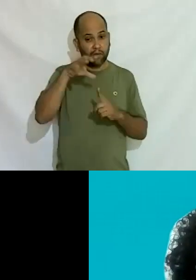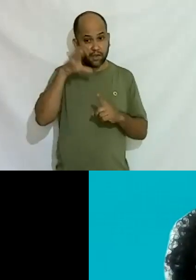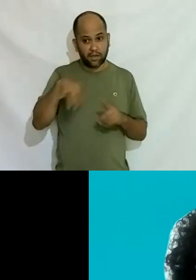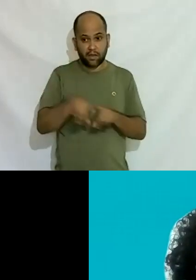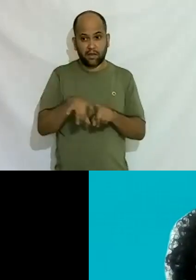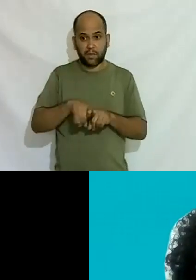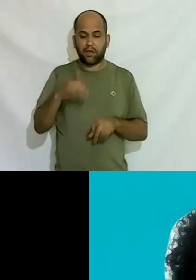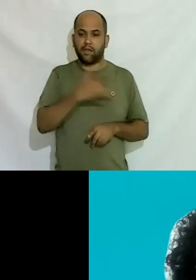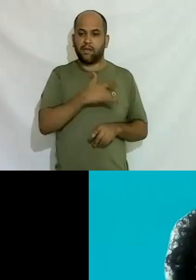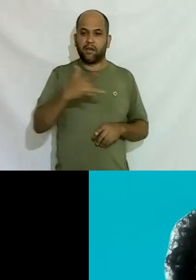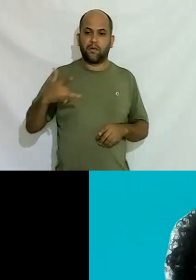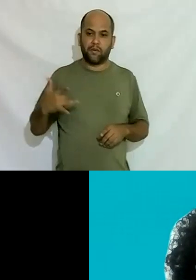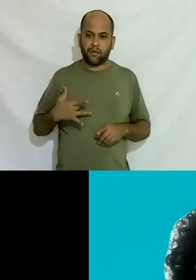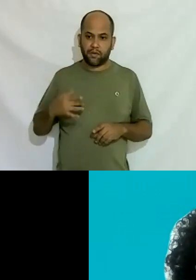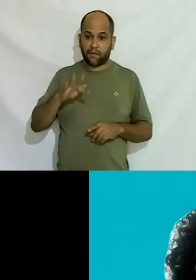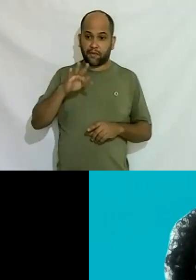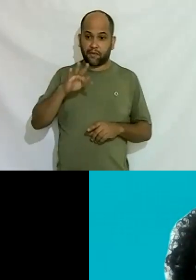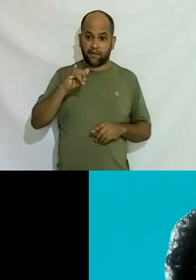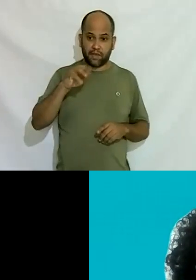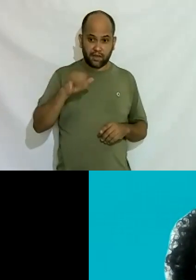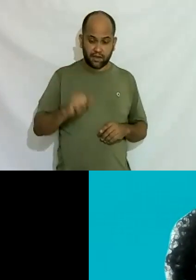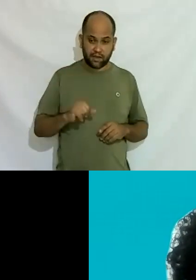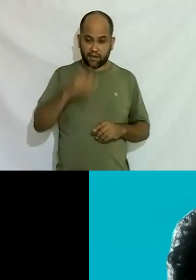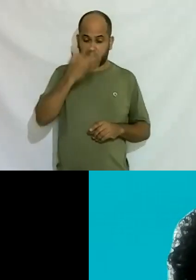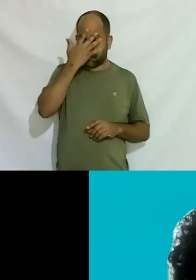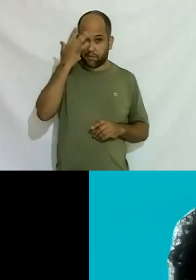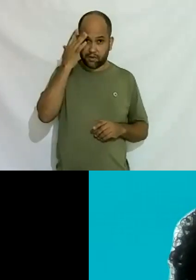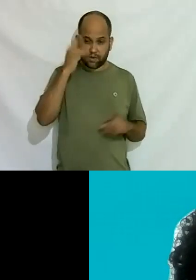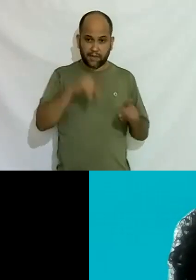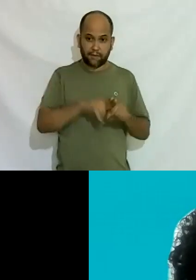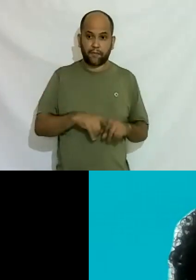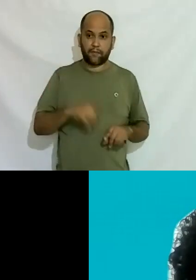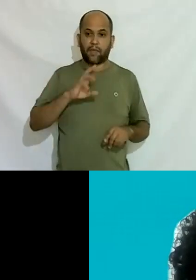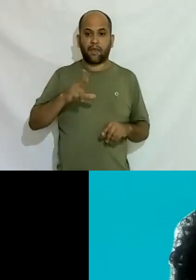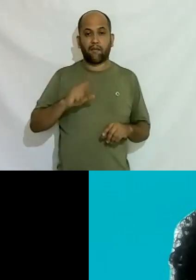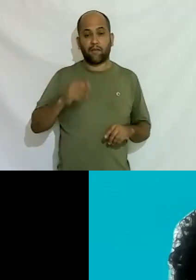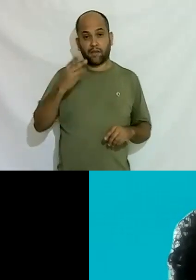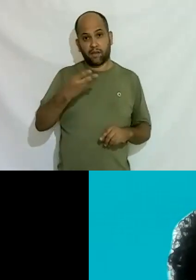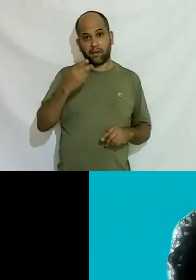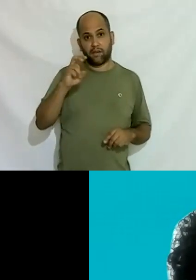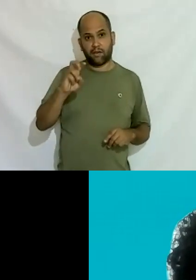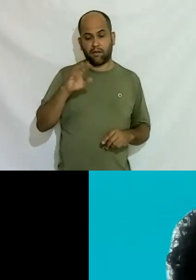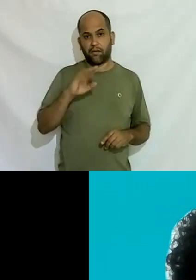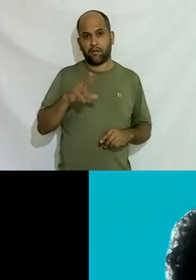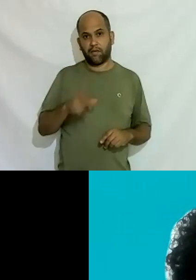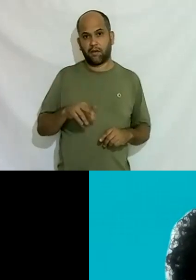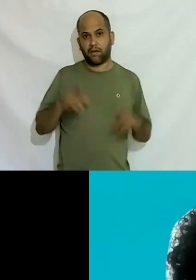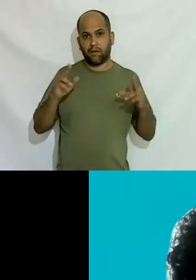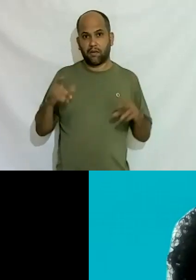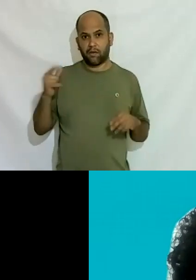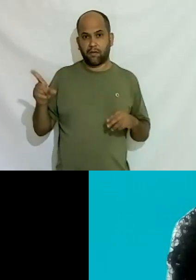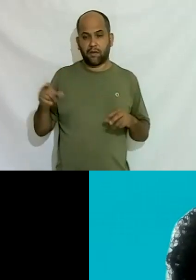saúde física e a longevidade da pessoa mas não é 35 anos pra ter certeza que não é como também não é